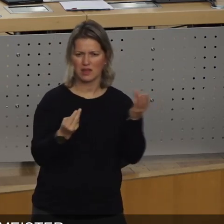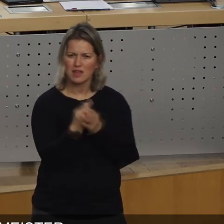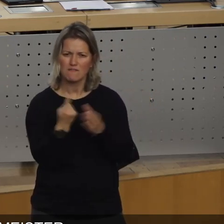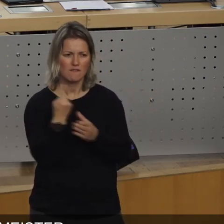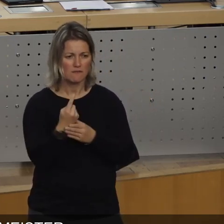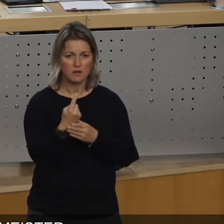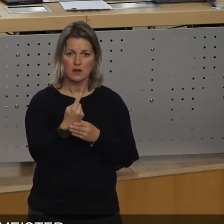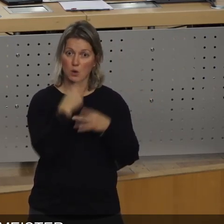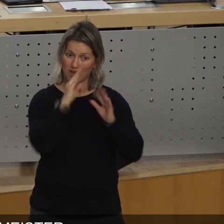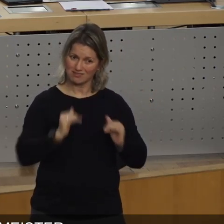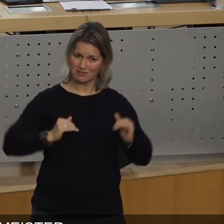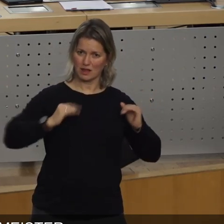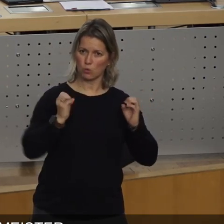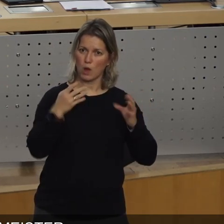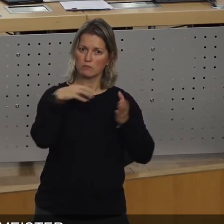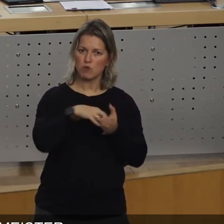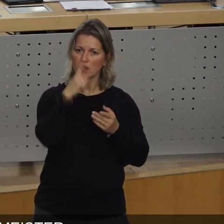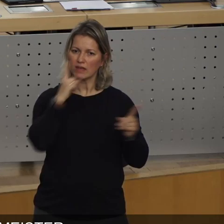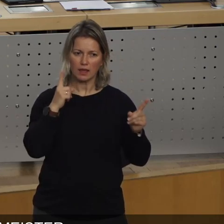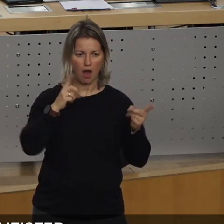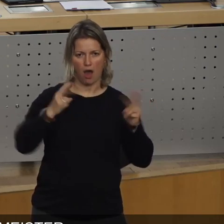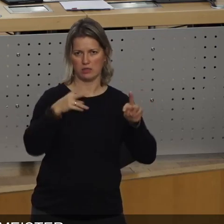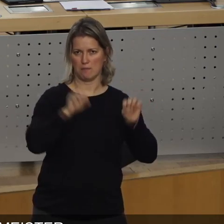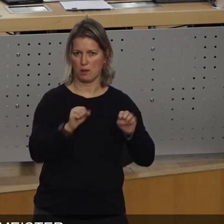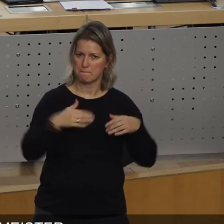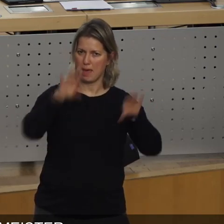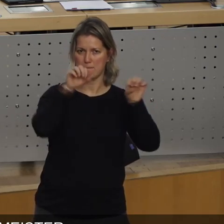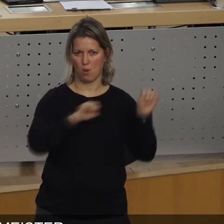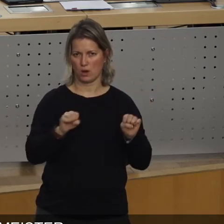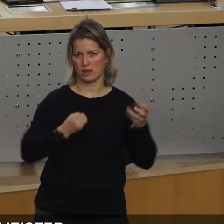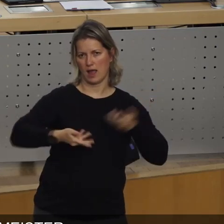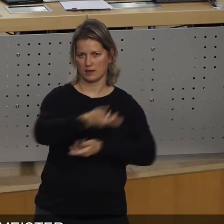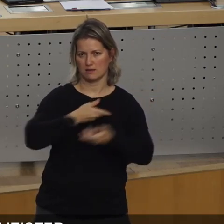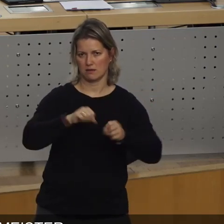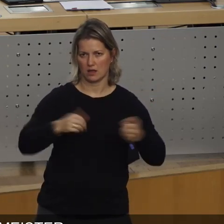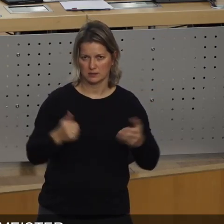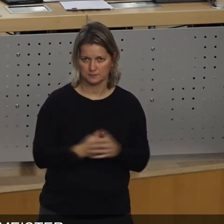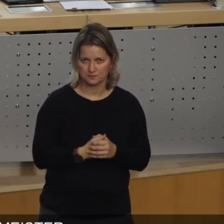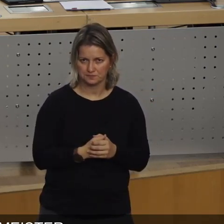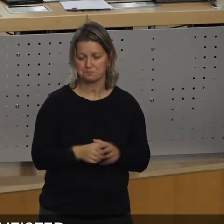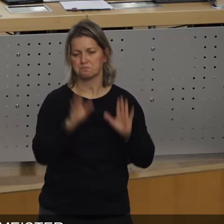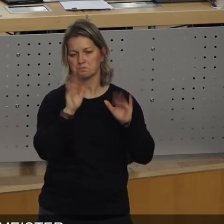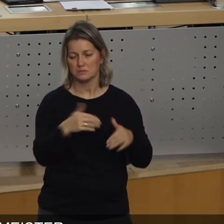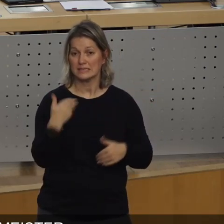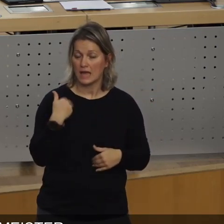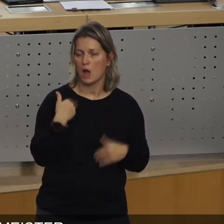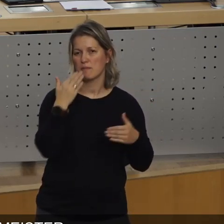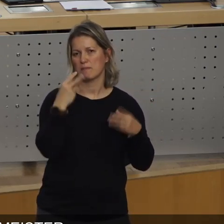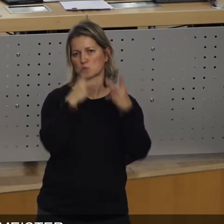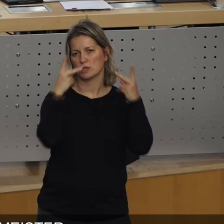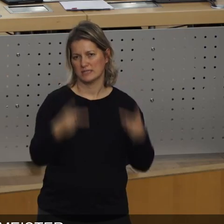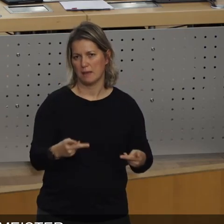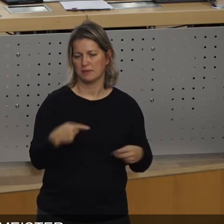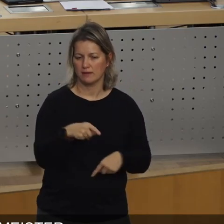Wie gesagt, ist schade. Schade ist auch. Und da sage ich auch, es war auch ein kleiner Wermutstropfen in unserem Bewerbungskonzept gewesen. Auch das haben die